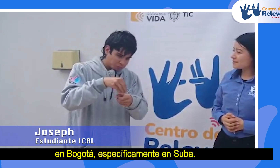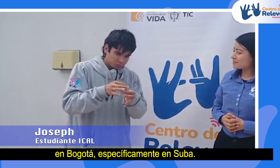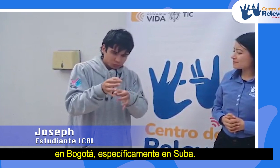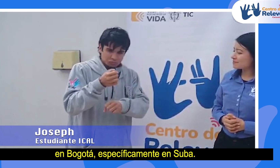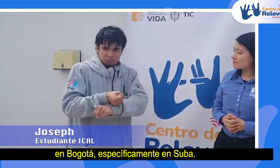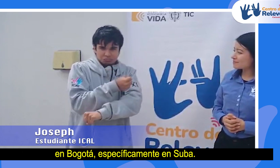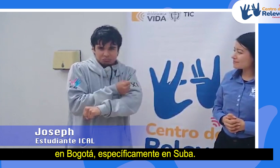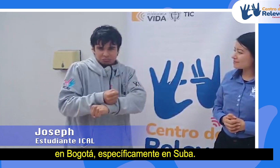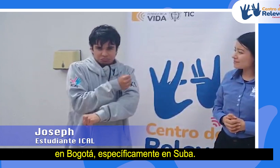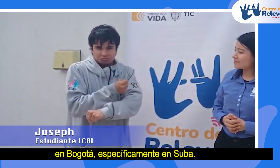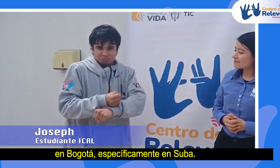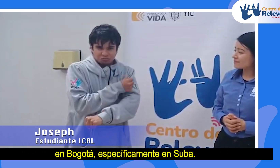específicamente en Suba.